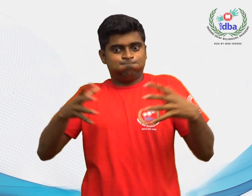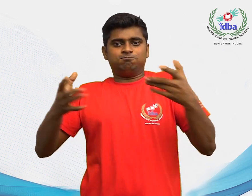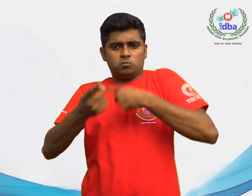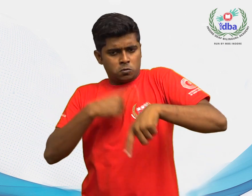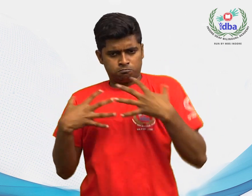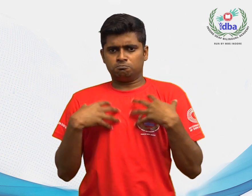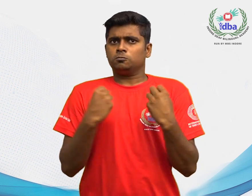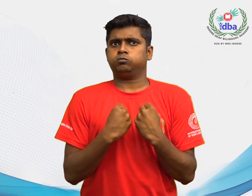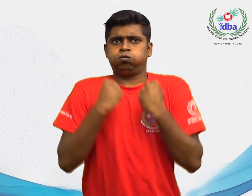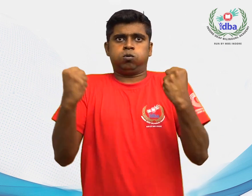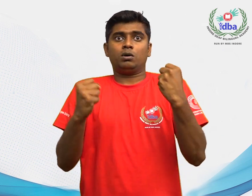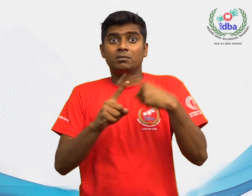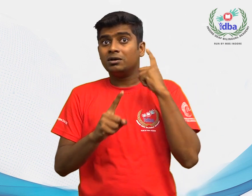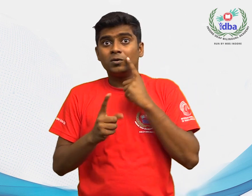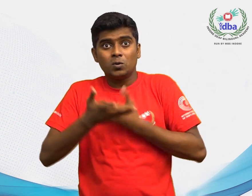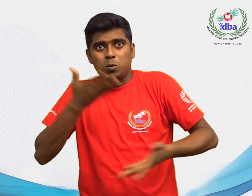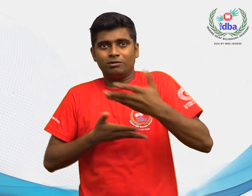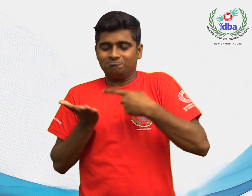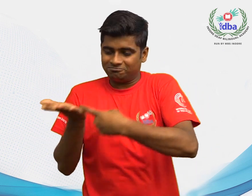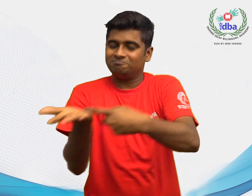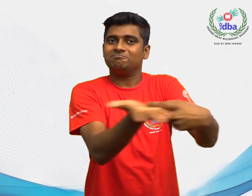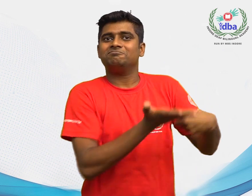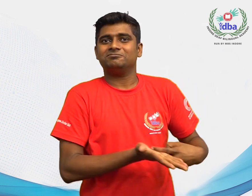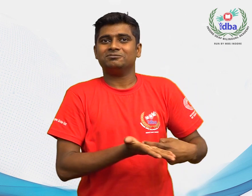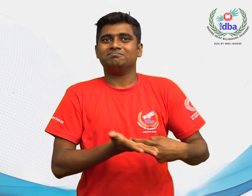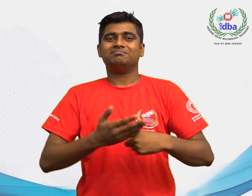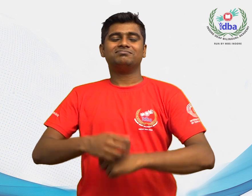विस्थित मजबूत समुधाय का निरमार हो और सभी बधिर समानी हो